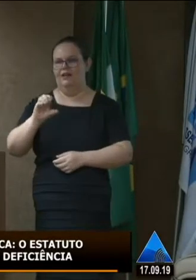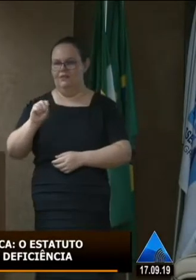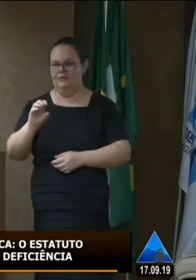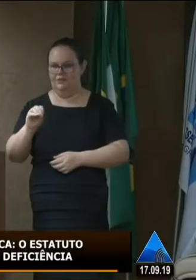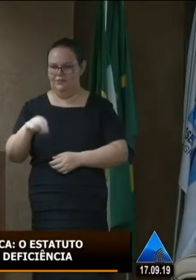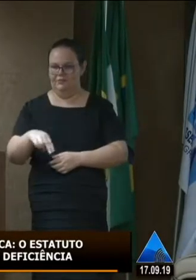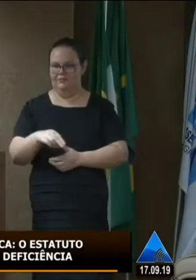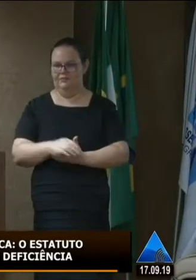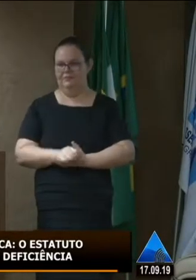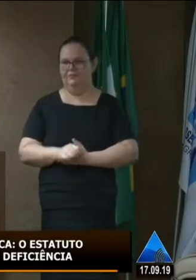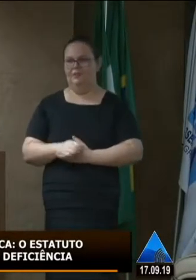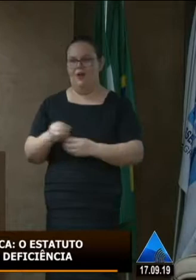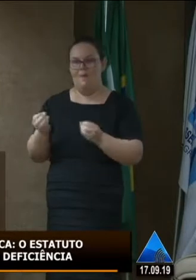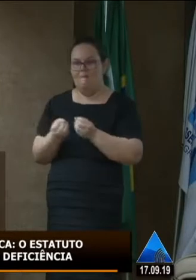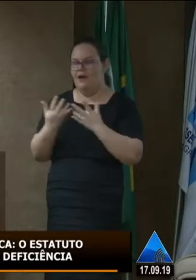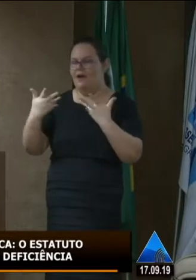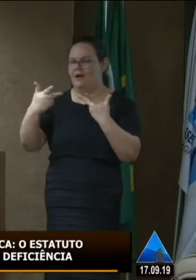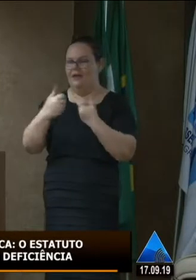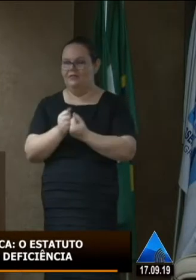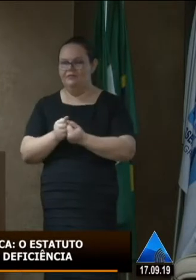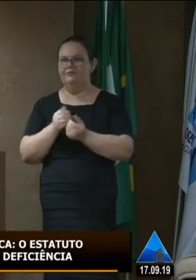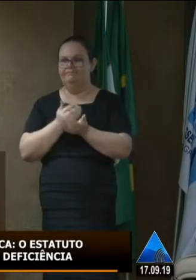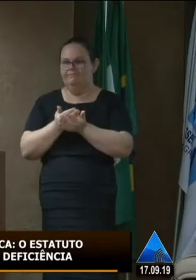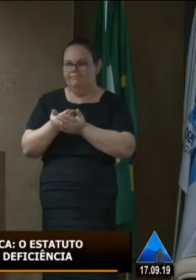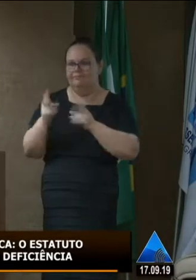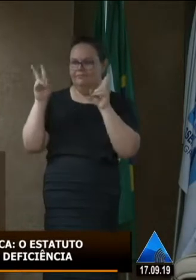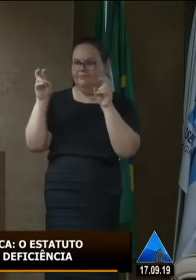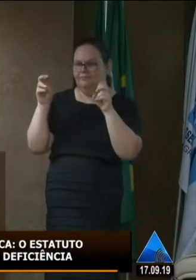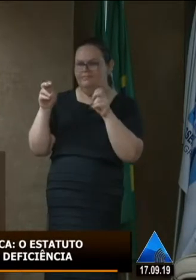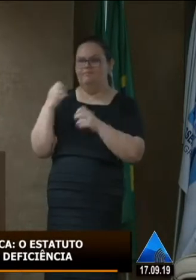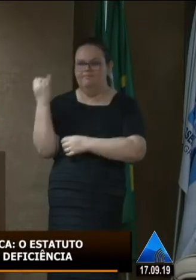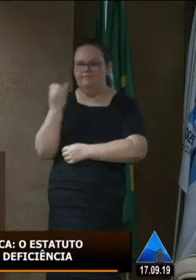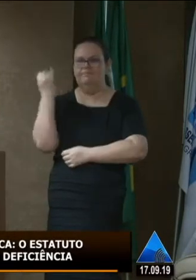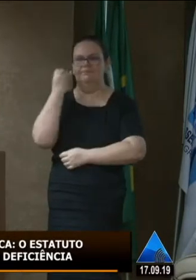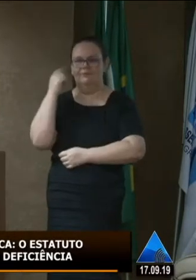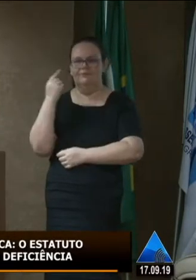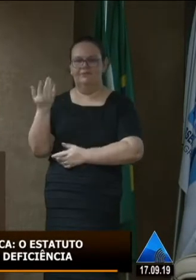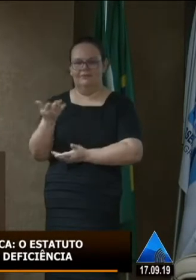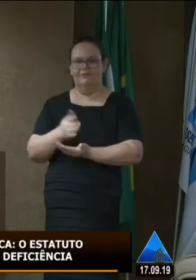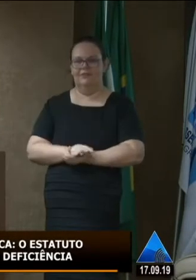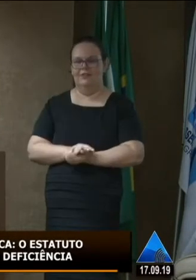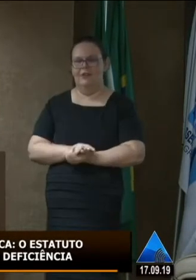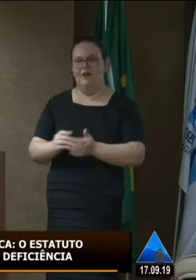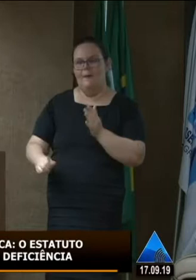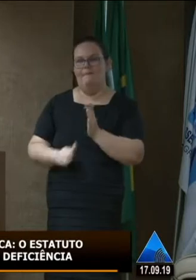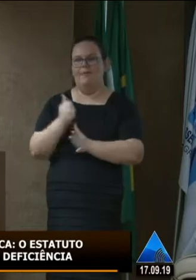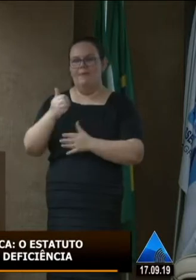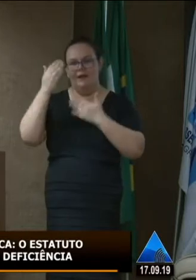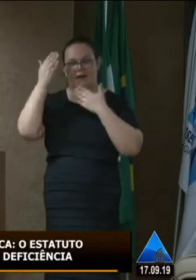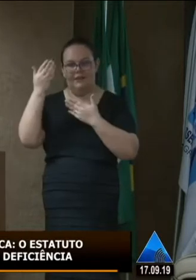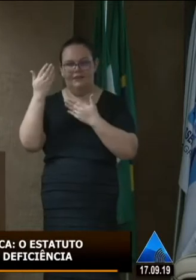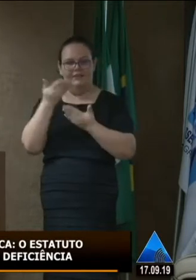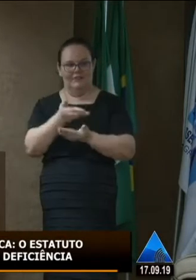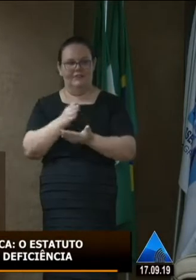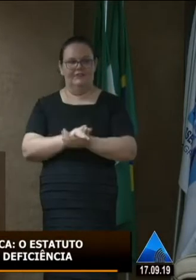iniciativa de falar sobre uma temática tão relevante e importante primeiramente agradecer a propositura da audiência